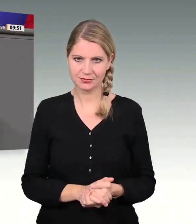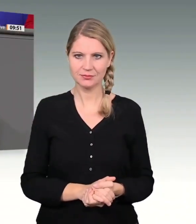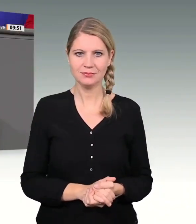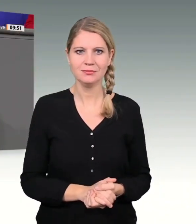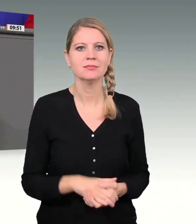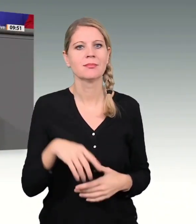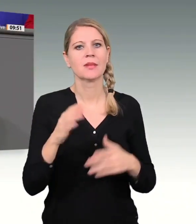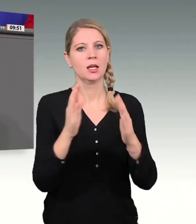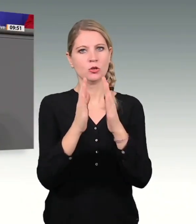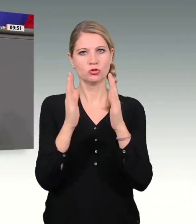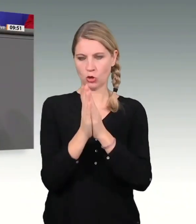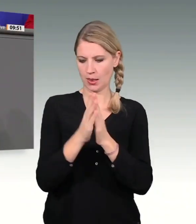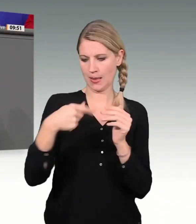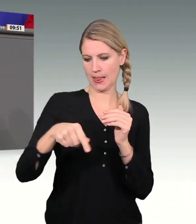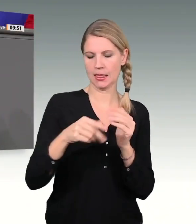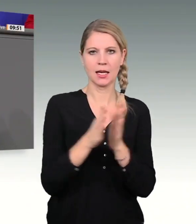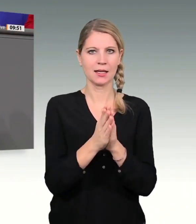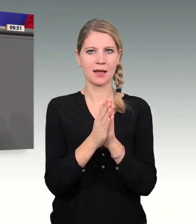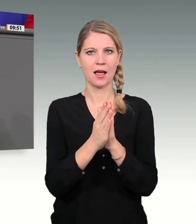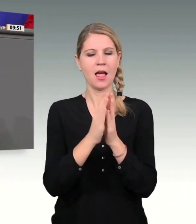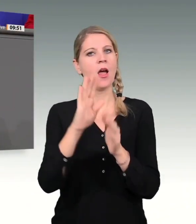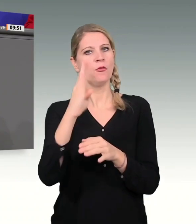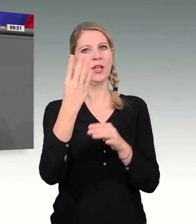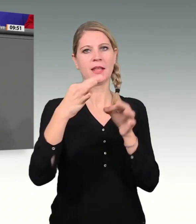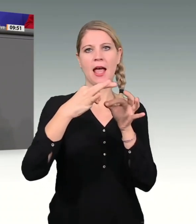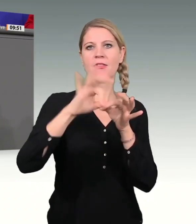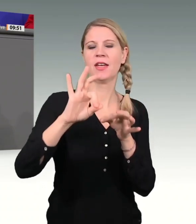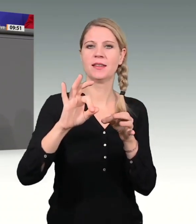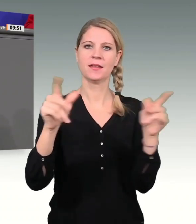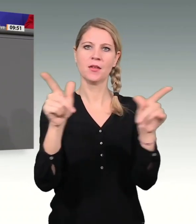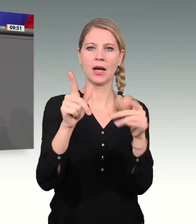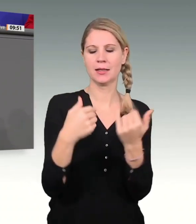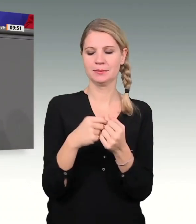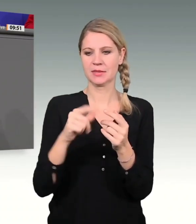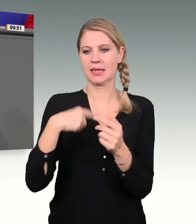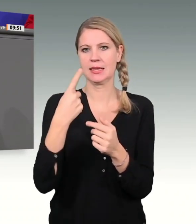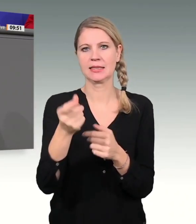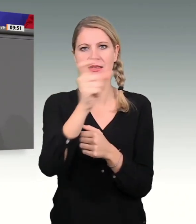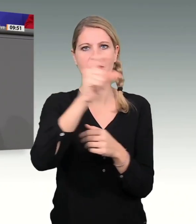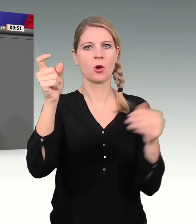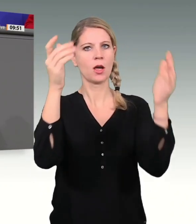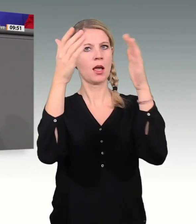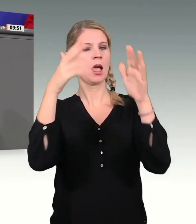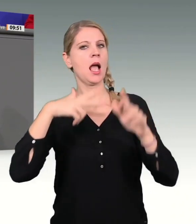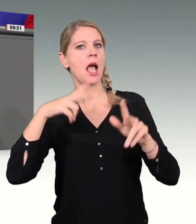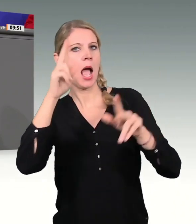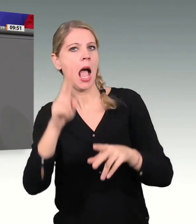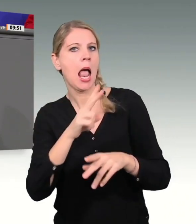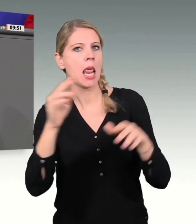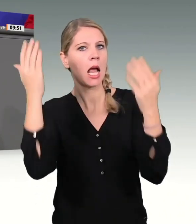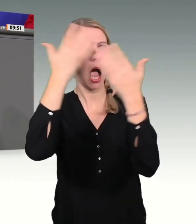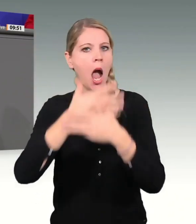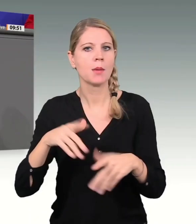feiern wir den 4. Advent. Nächste Woche ist Heiligabend. Und die Weihnachtszeit am Jahresende